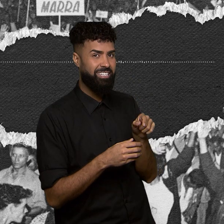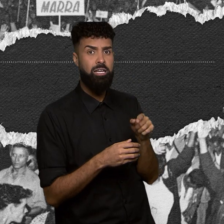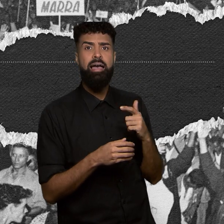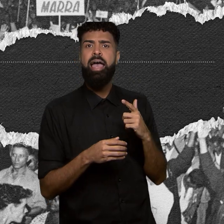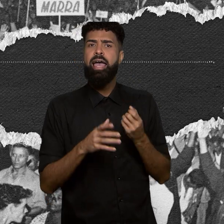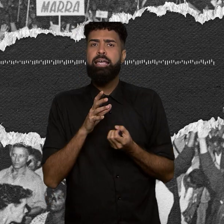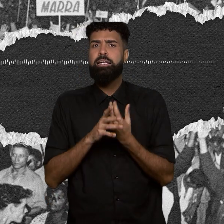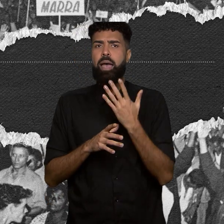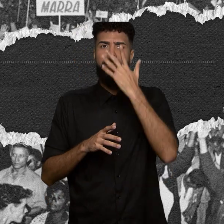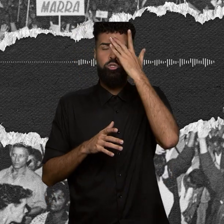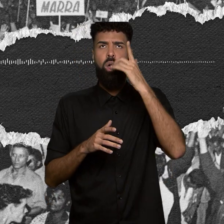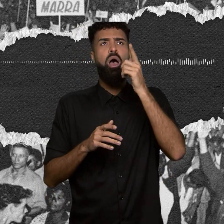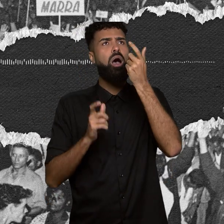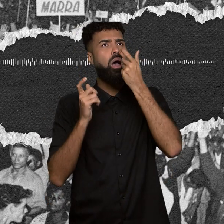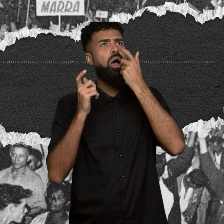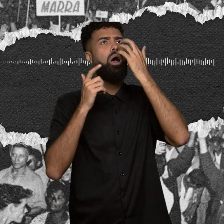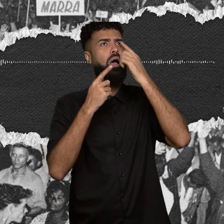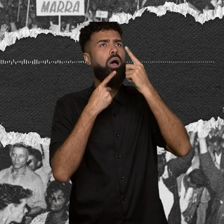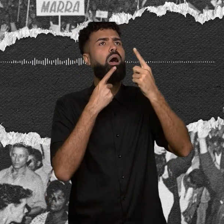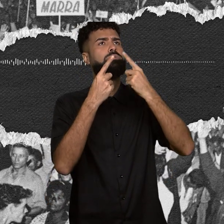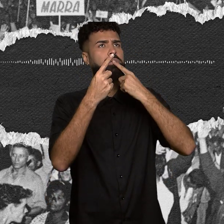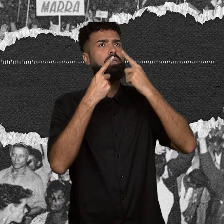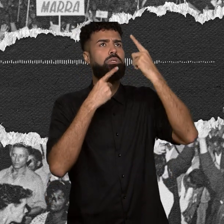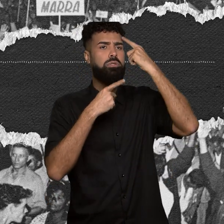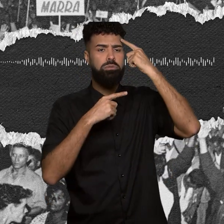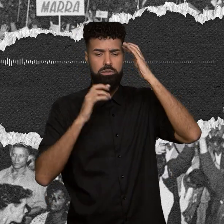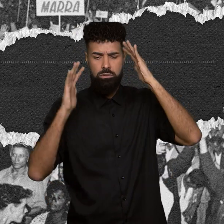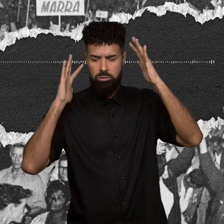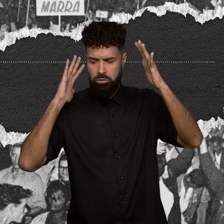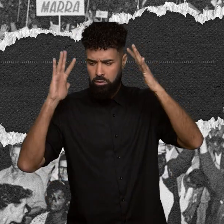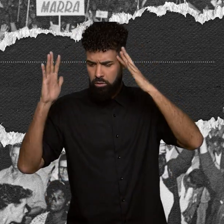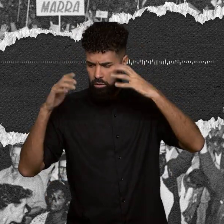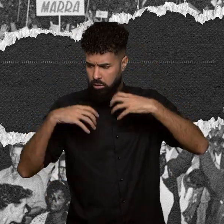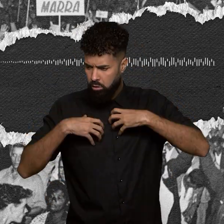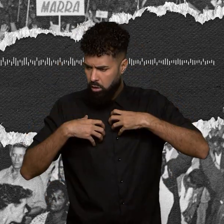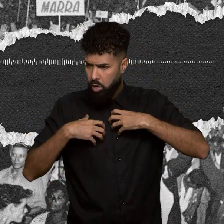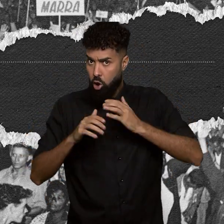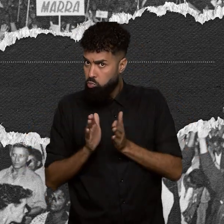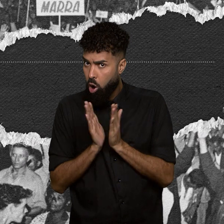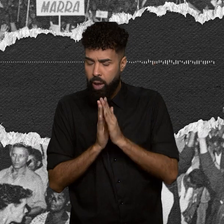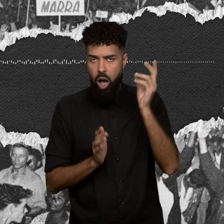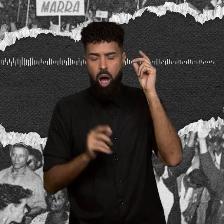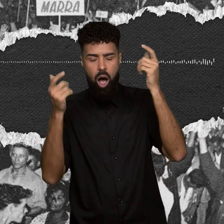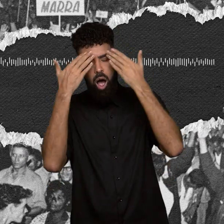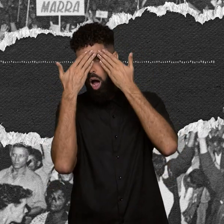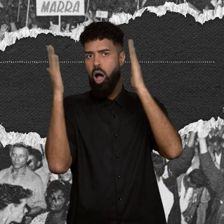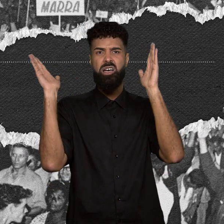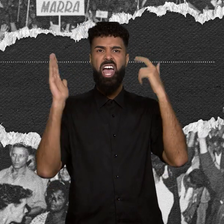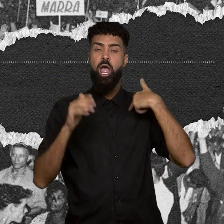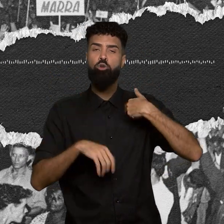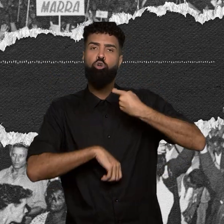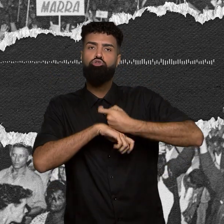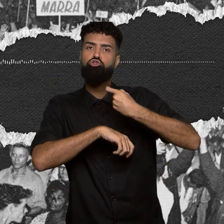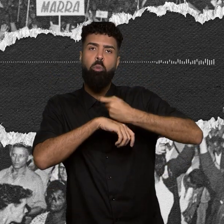críticos e ajuda o pobre a saber que ele não é besta, porque muitas vezes se